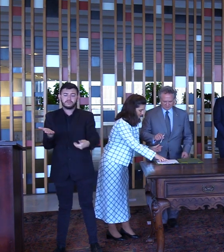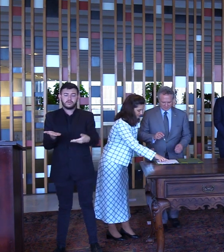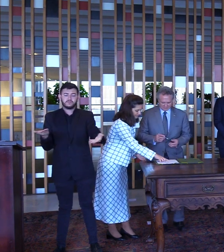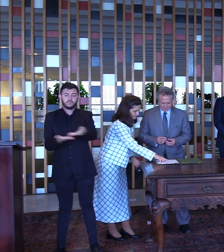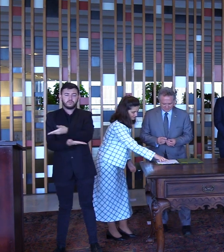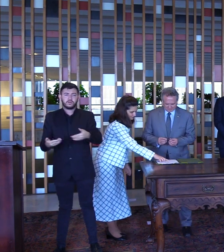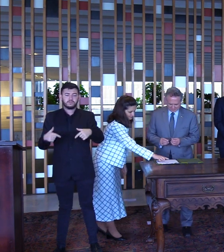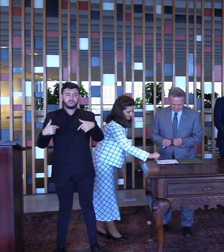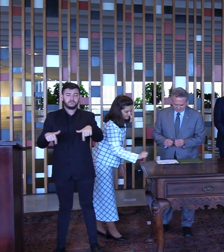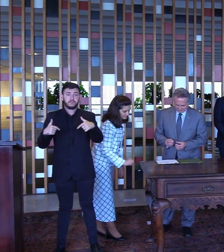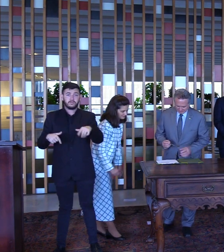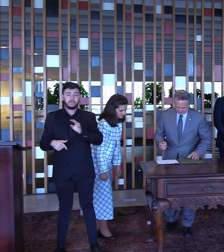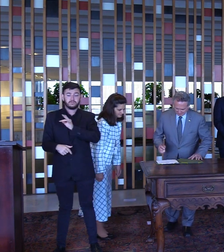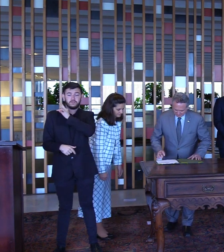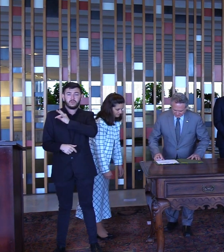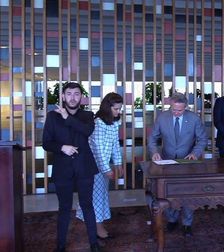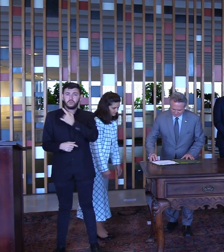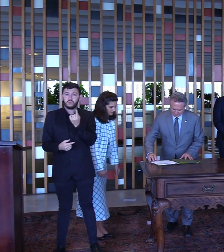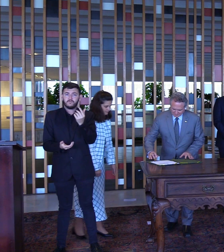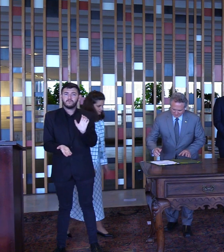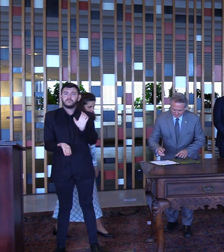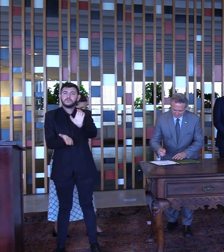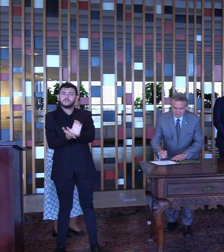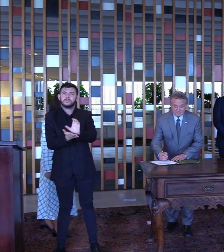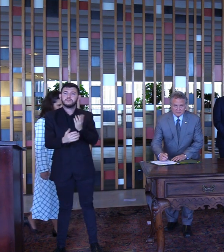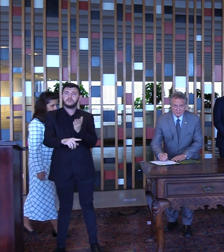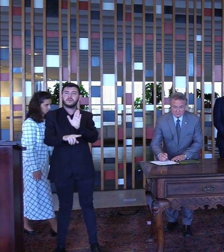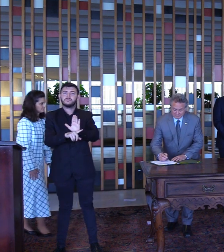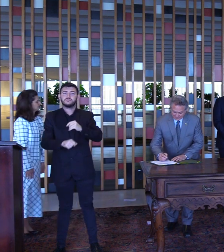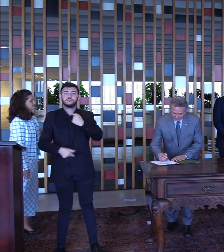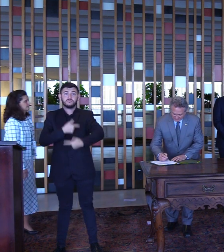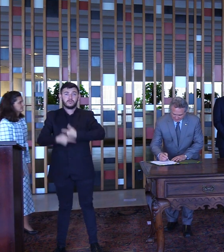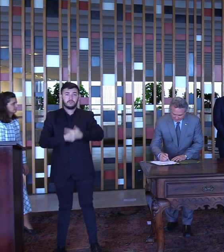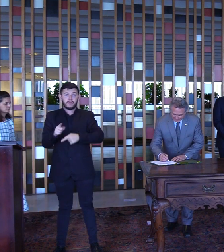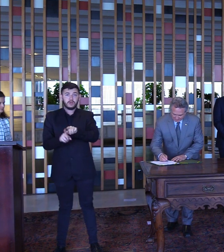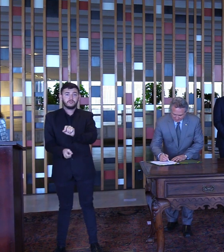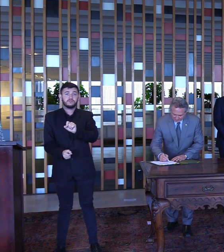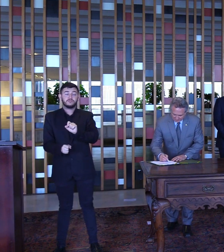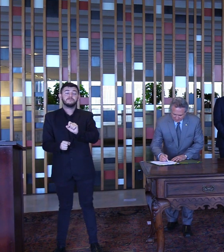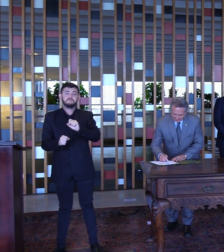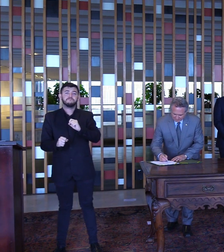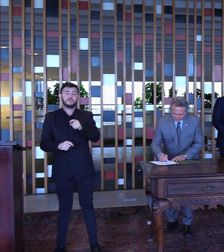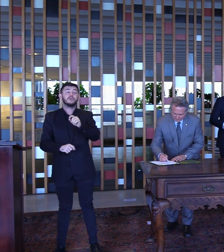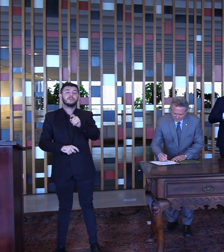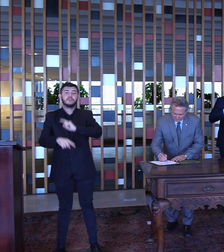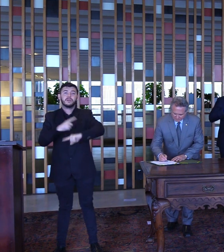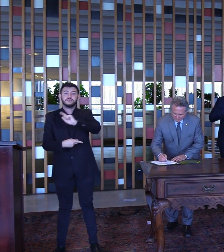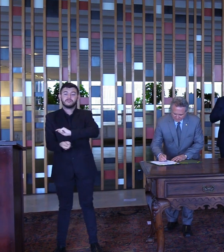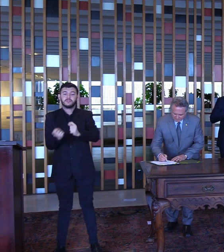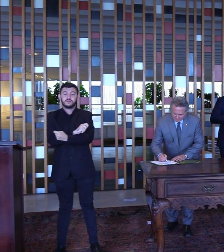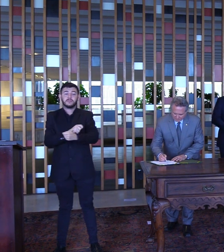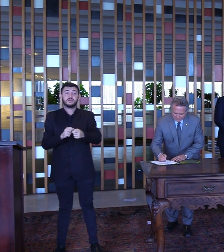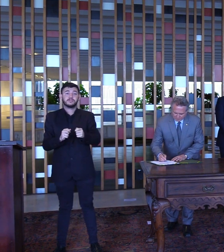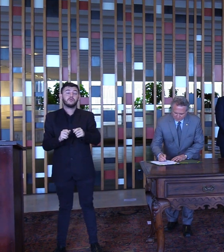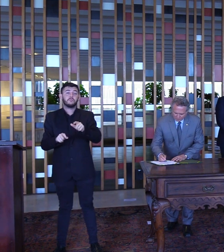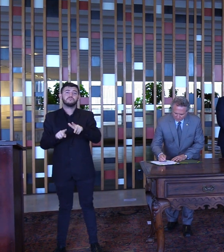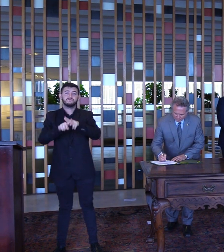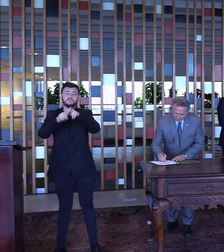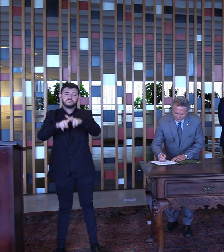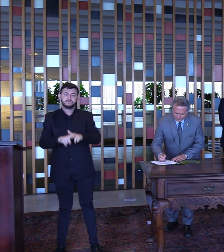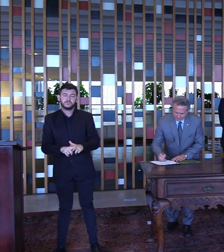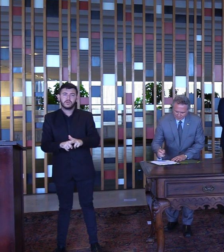Técnica e Financeira para Desenvolvimento do Projeto de Restauração, Adaptação e